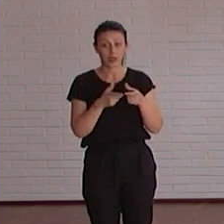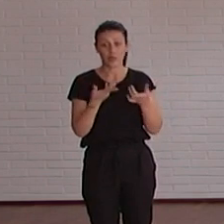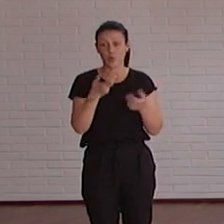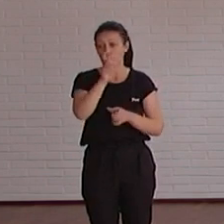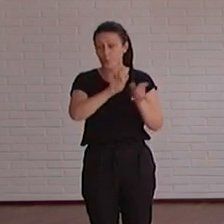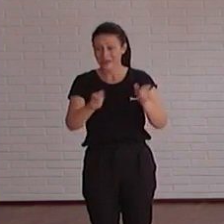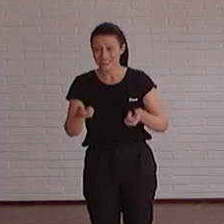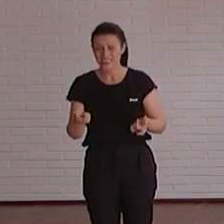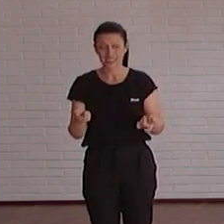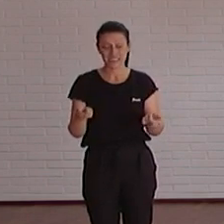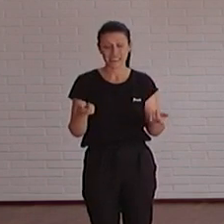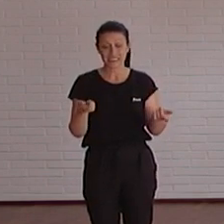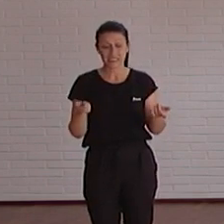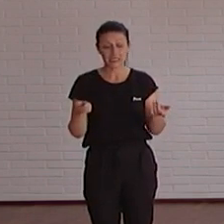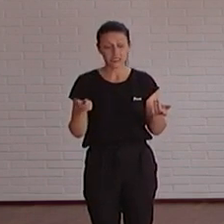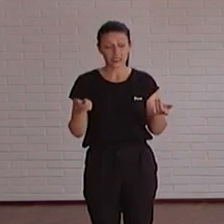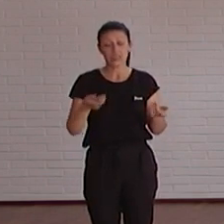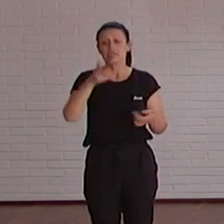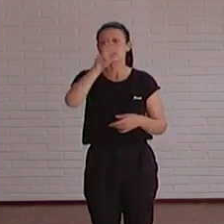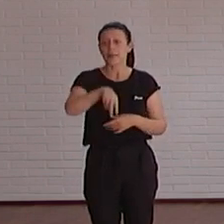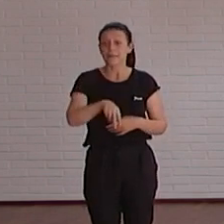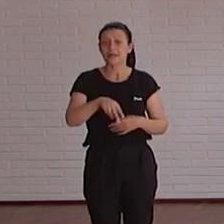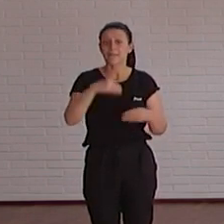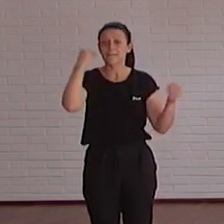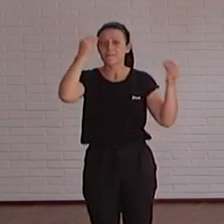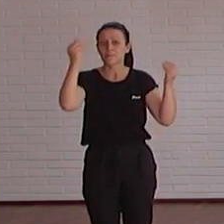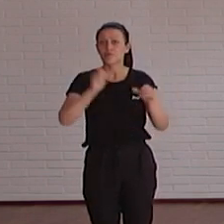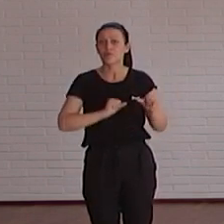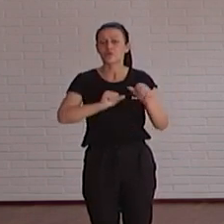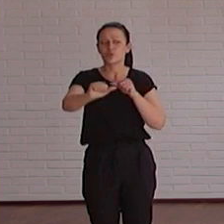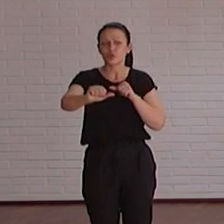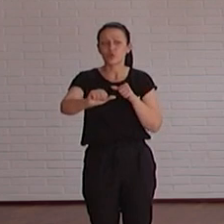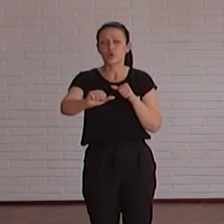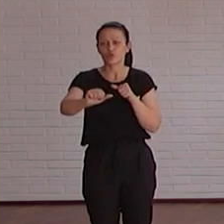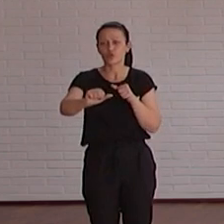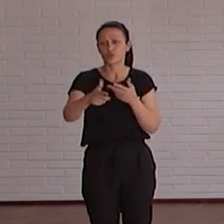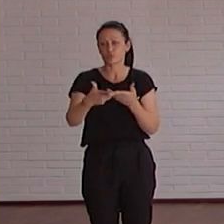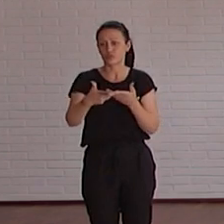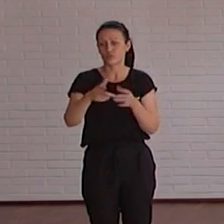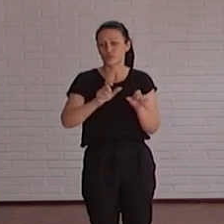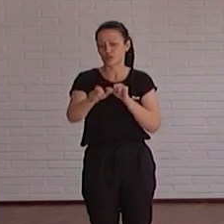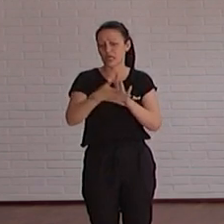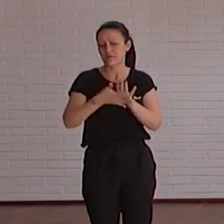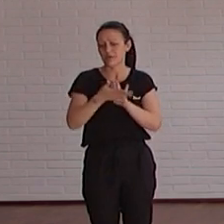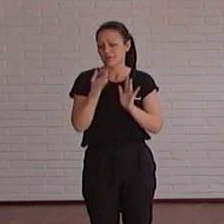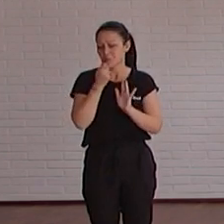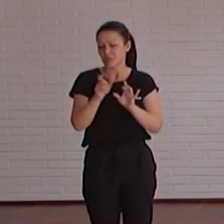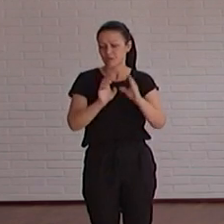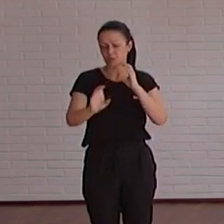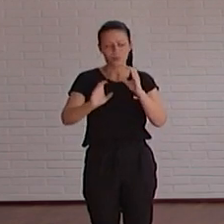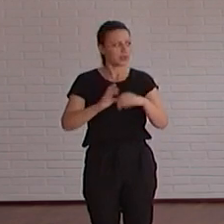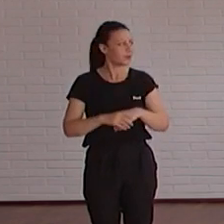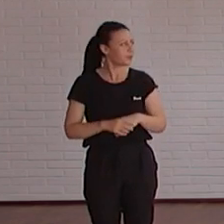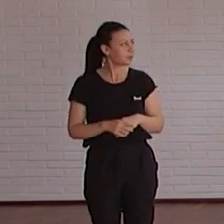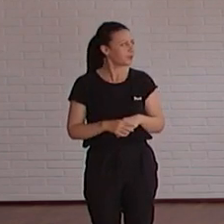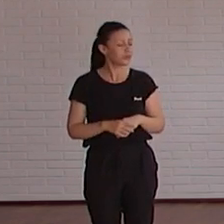personas lenguajes y también qué piensas para el futuro de la comunicación bueno